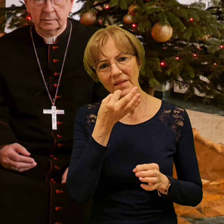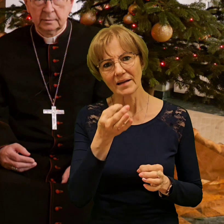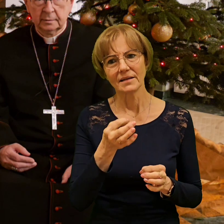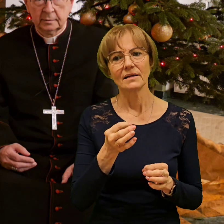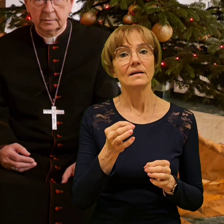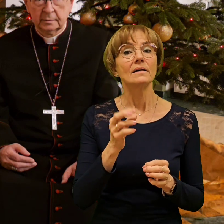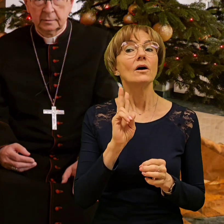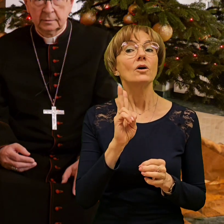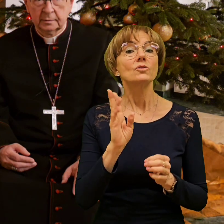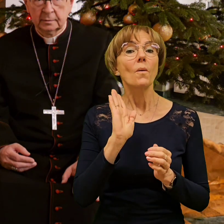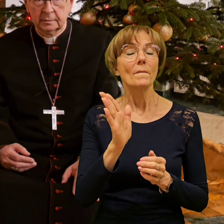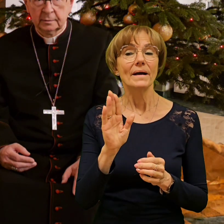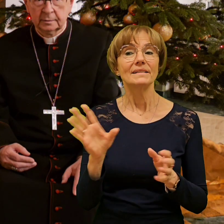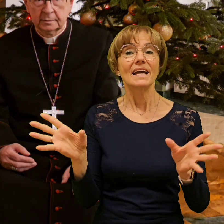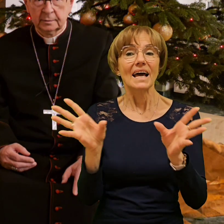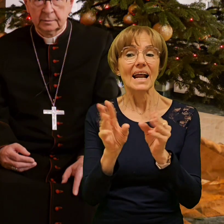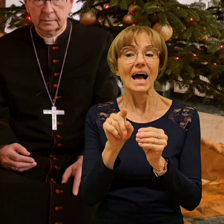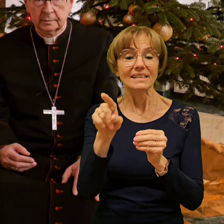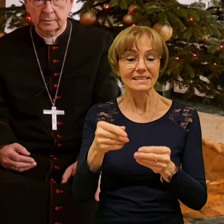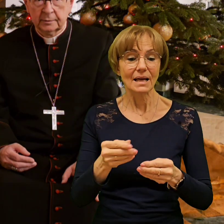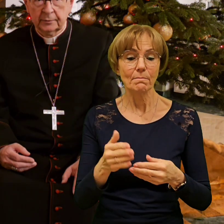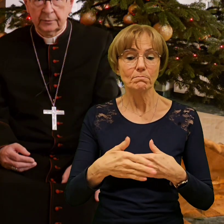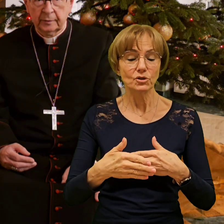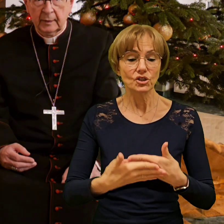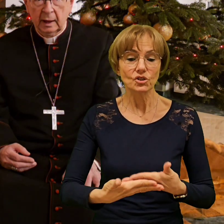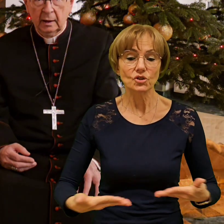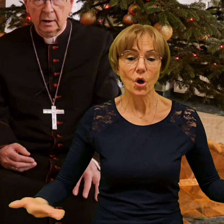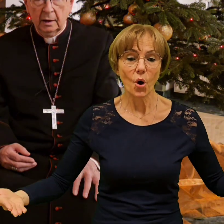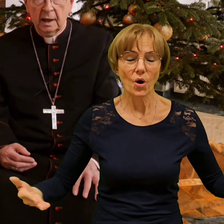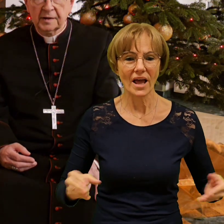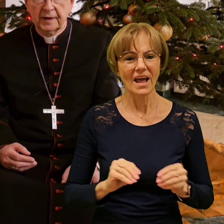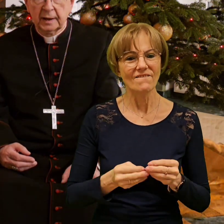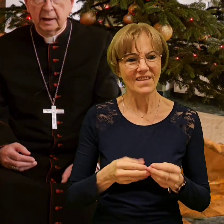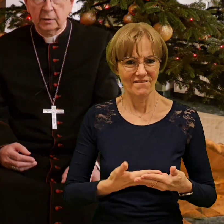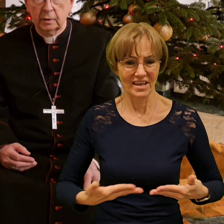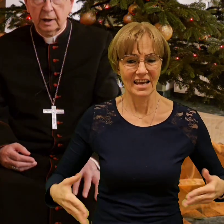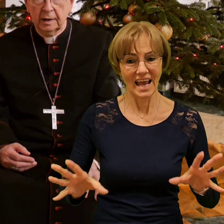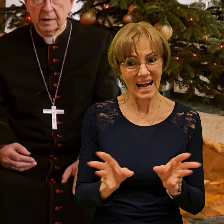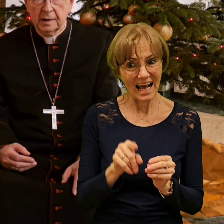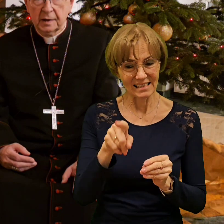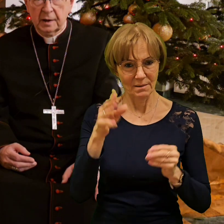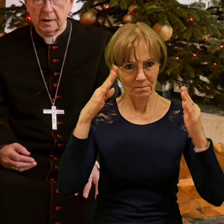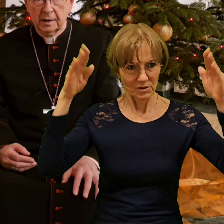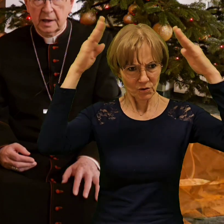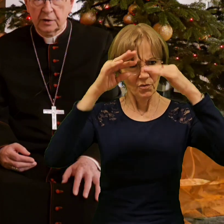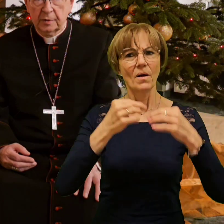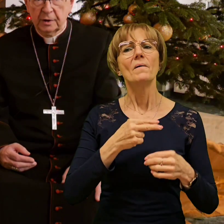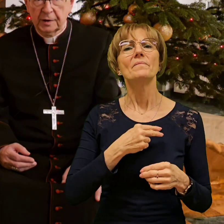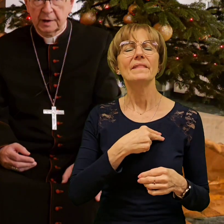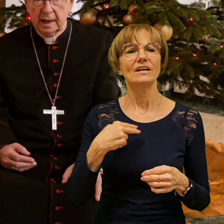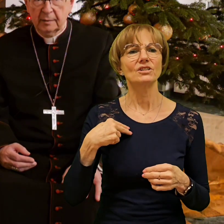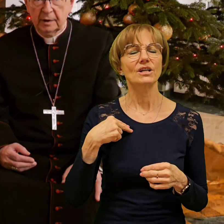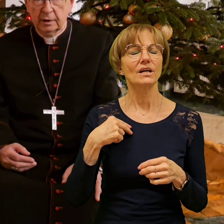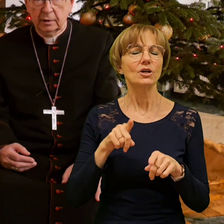roku zasiądzie księd arcybiskup do wigilijnego stołu? Jak zwykle tutaj z naszymi siostrami,